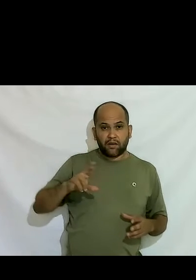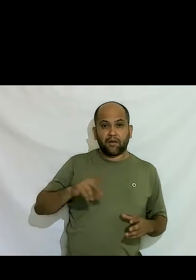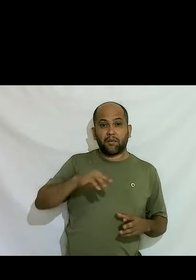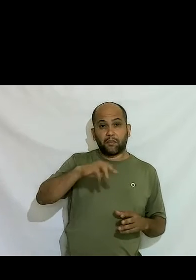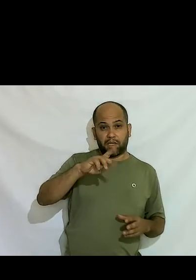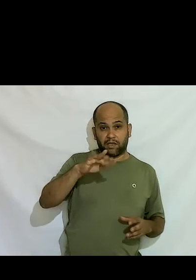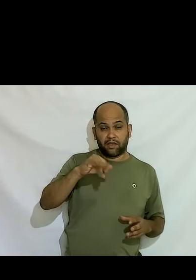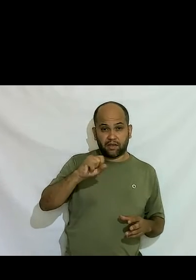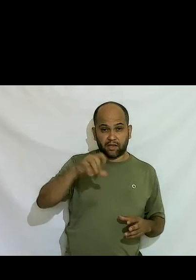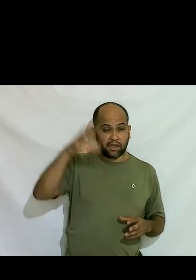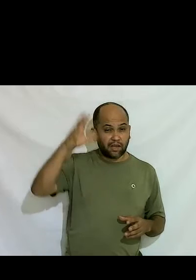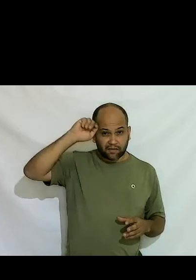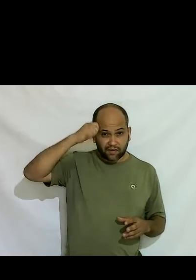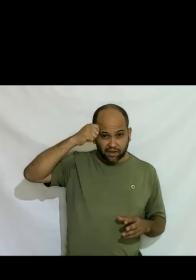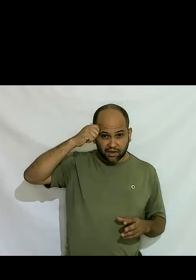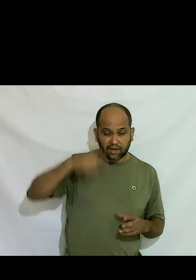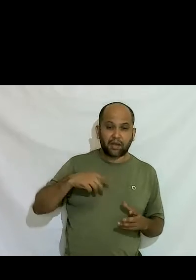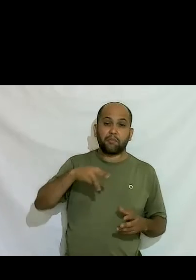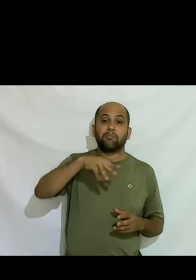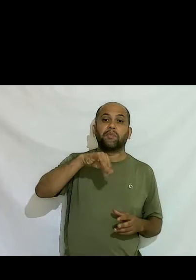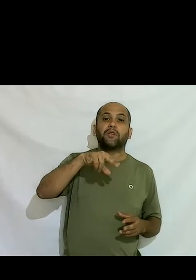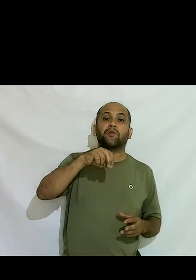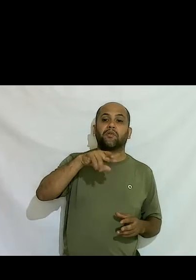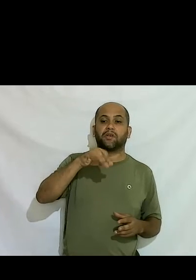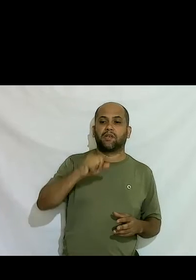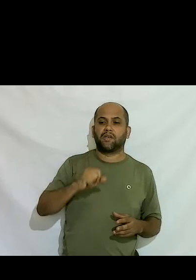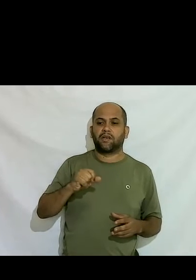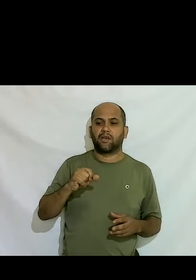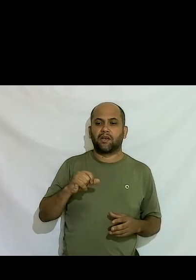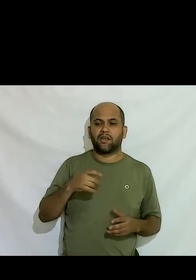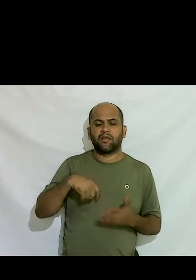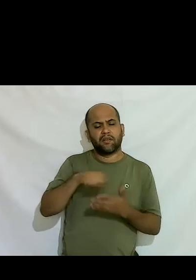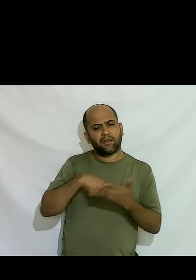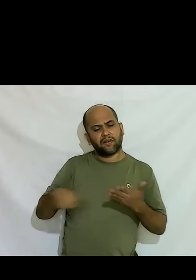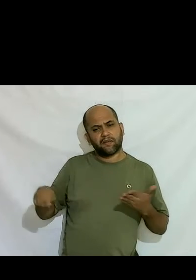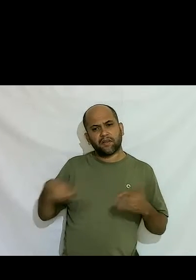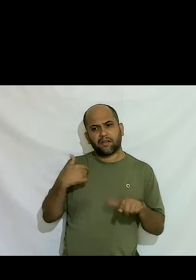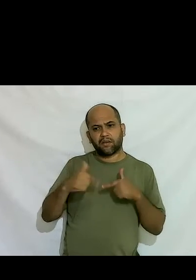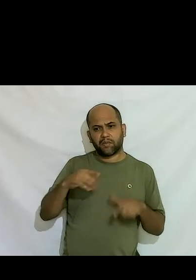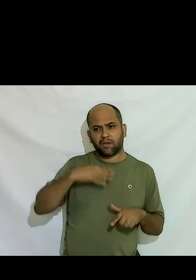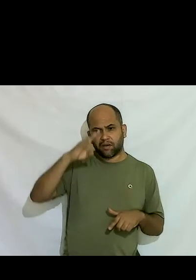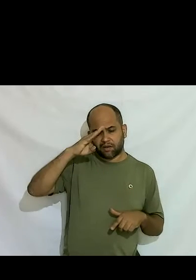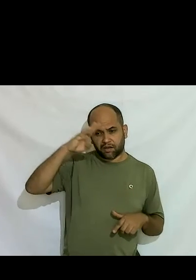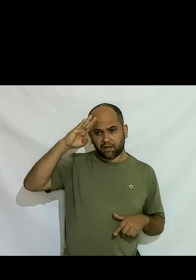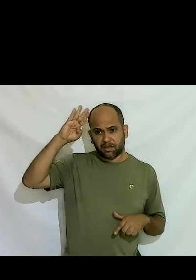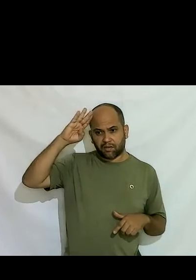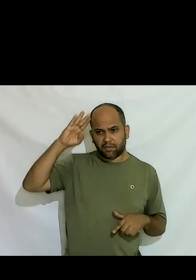minorias ditas minorias aí eu tava escrevendo esse trabalho acadêmico e falei peraí quem não é minoria